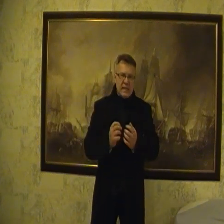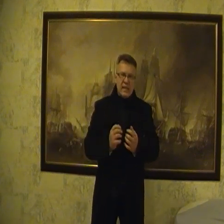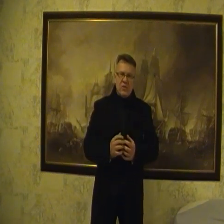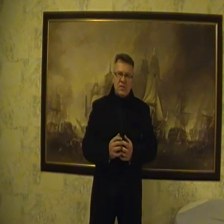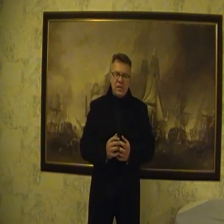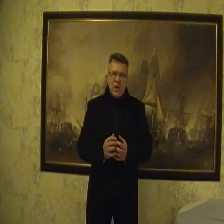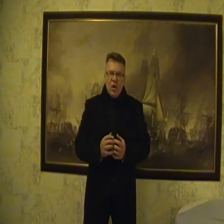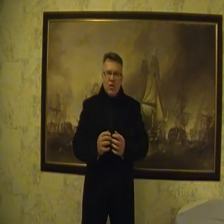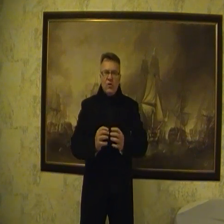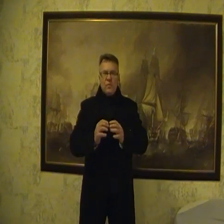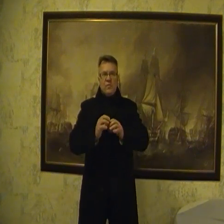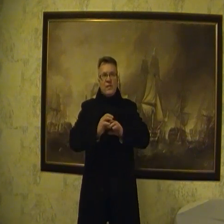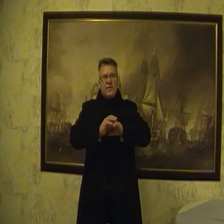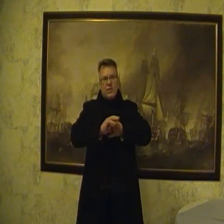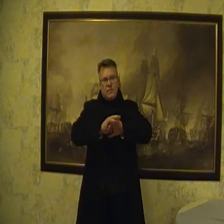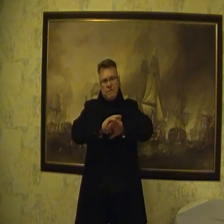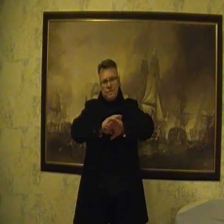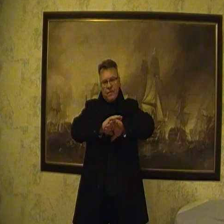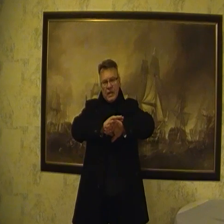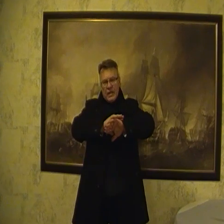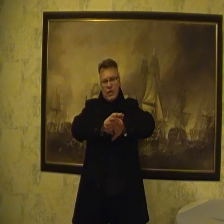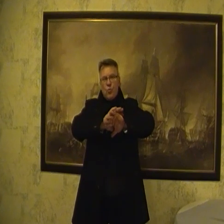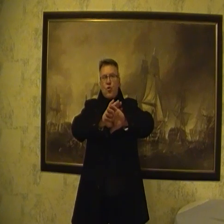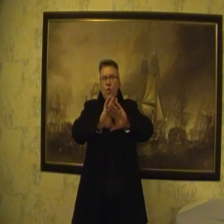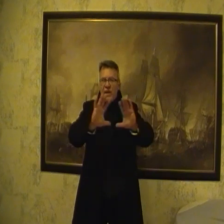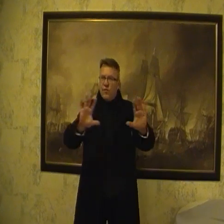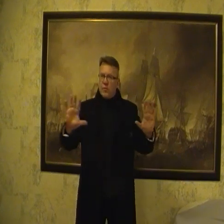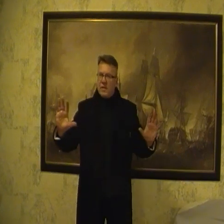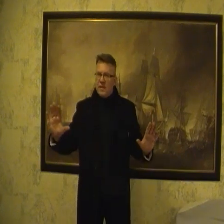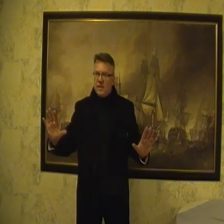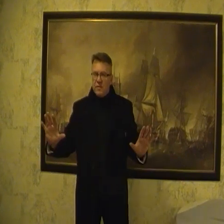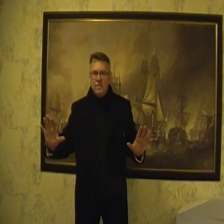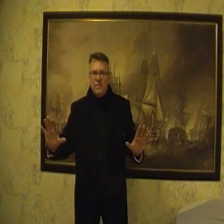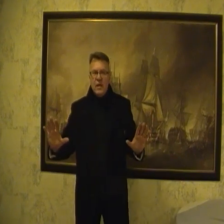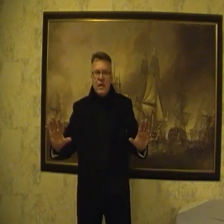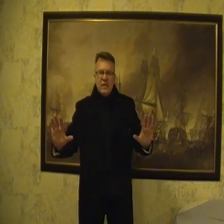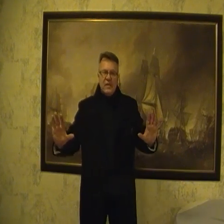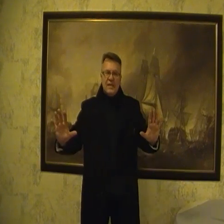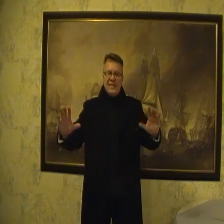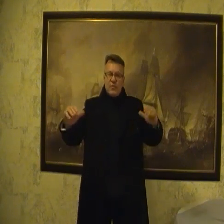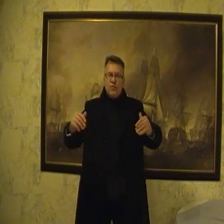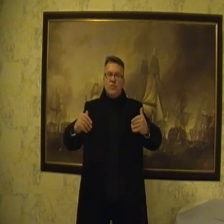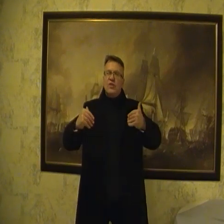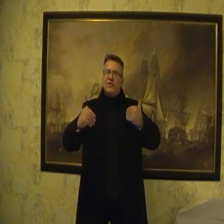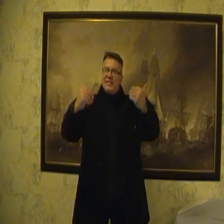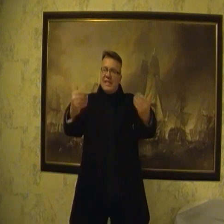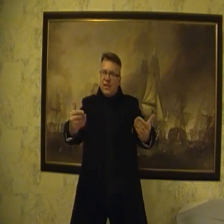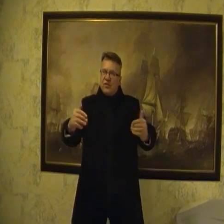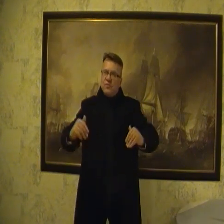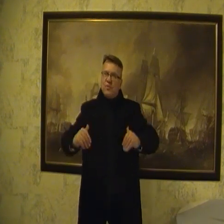strategiczny. Oni robią tak zwane, taką mgłę informacyjną i za którą musi coś stać. Coś musi